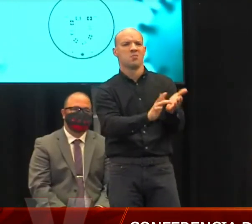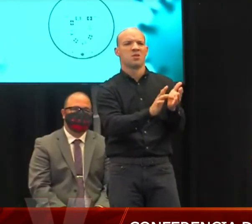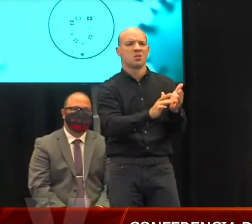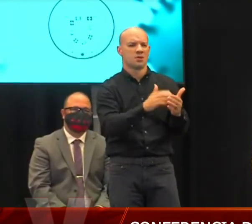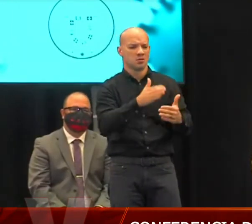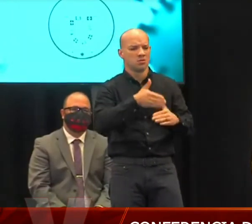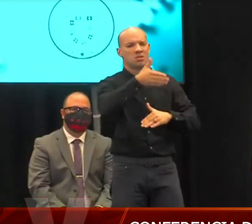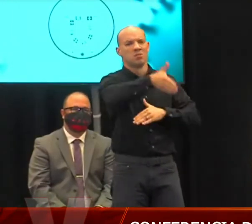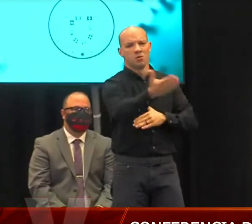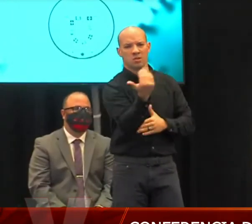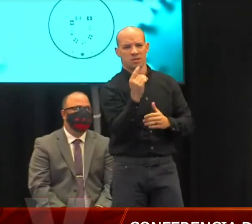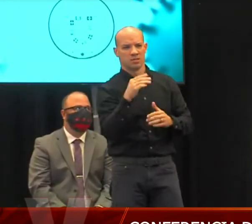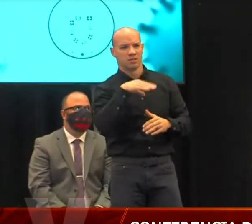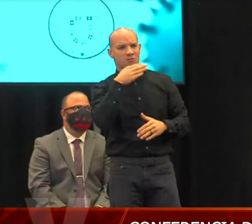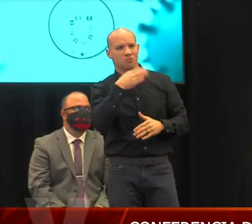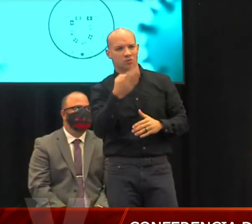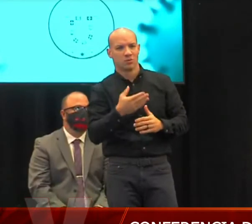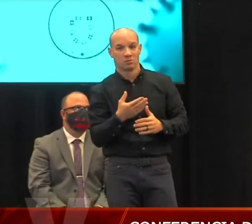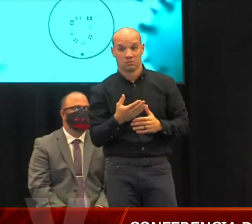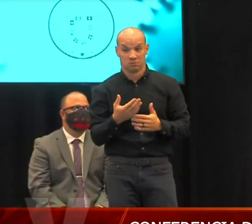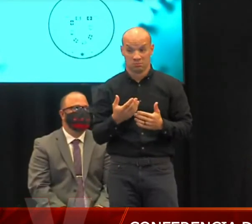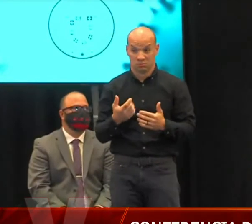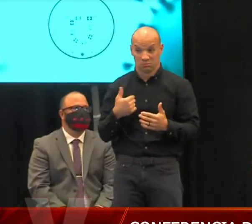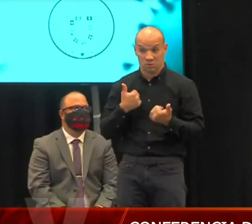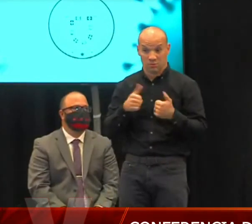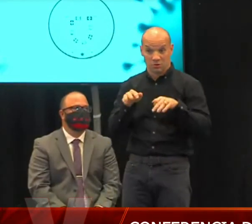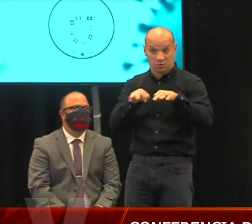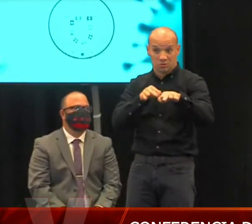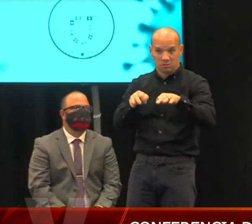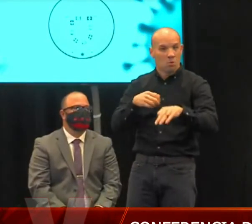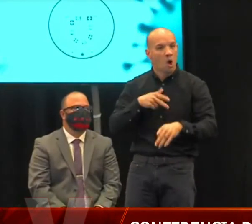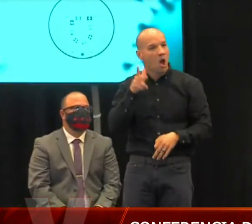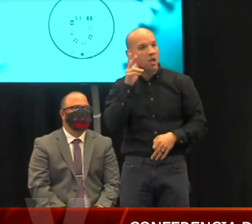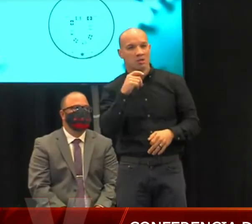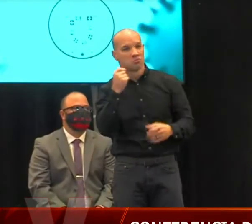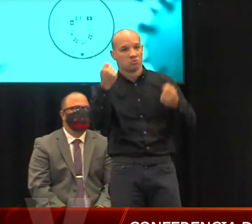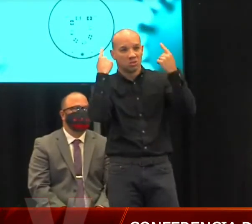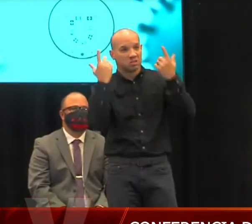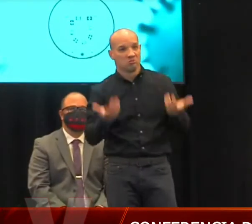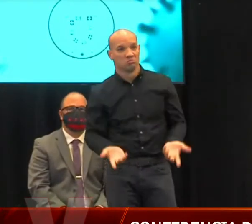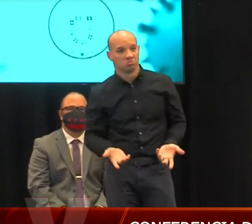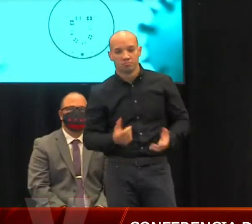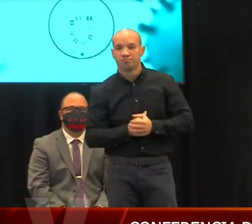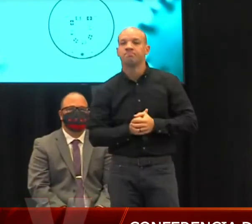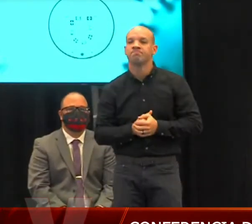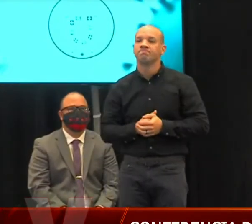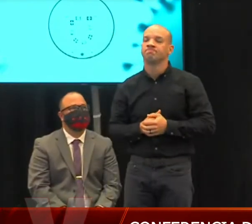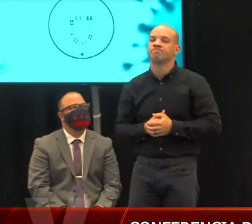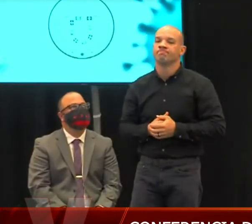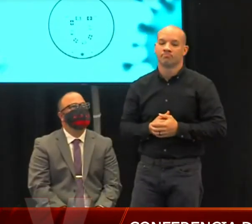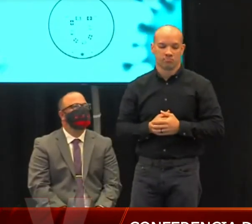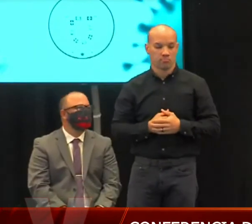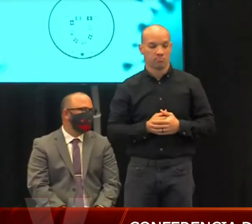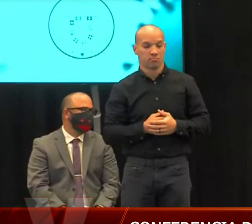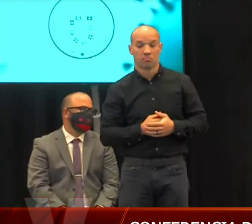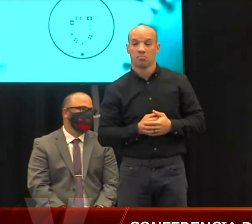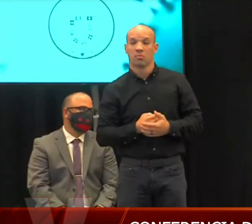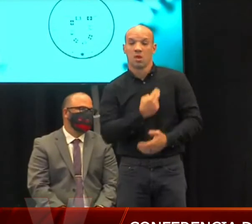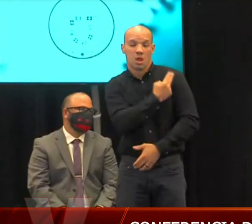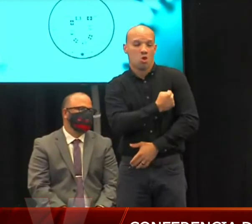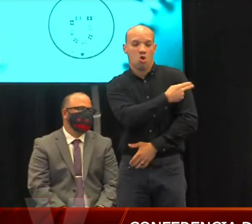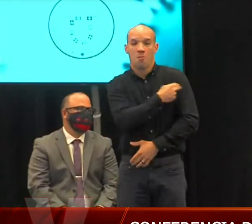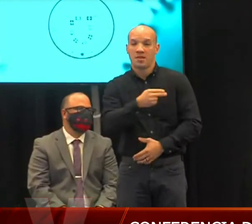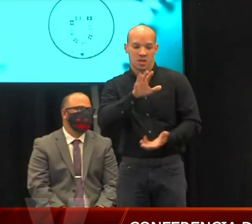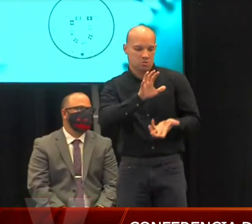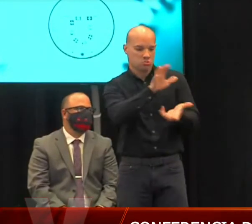15 de octubre? No te estoy explicando si me oye te estoy escuchando no lo entendiendo estoy diciendo que los hospitales recibieron 150 millones de